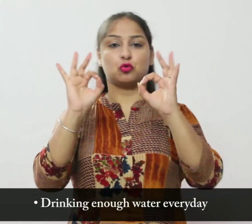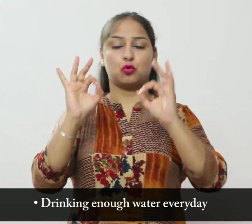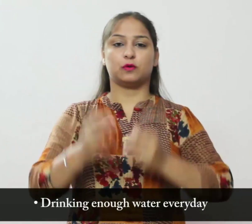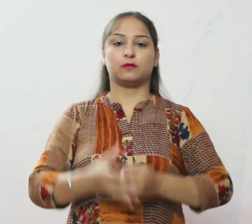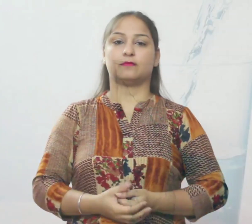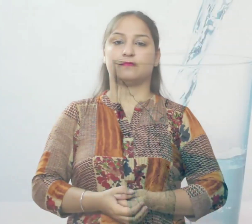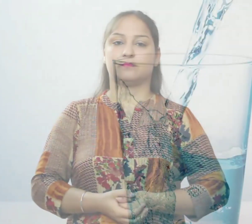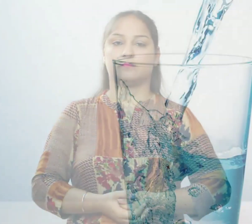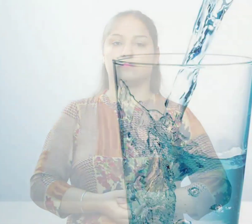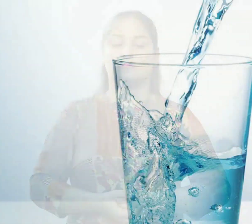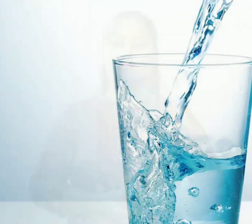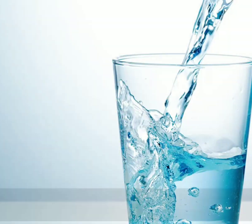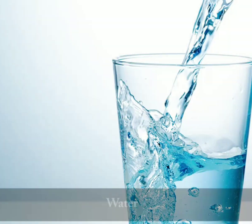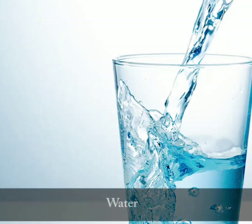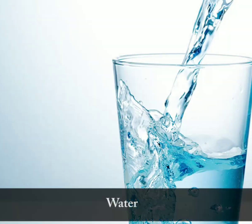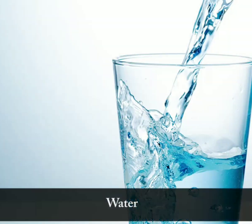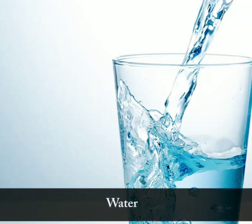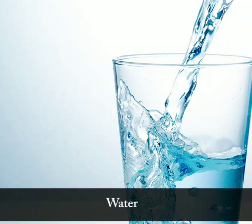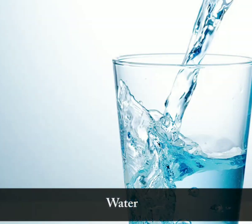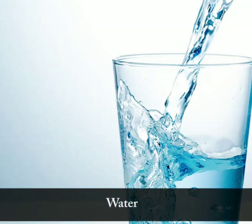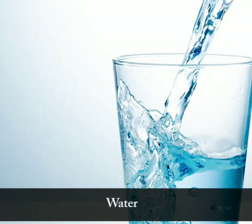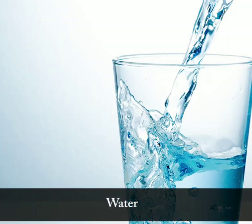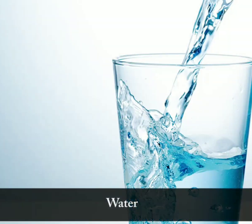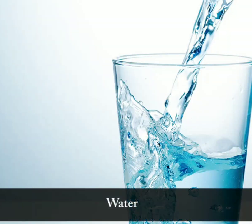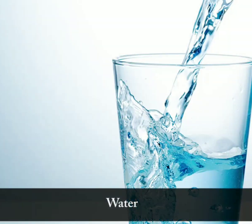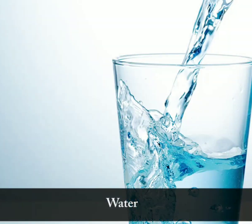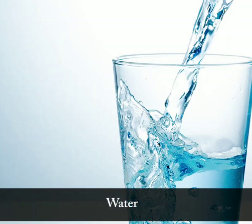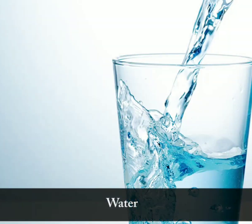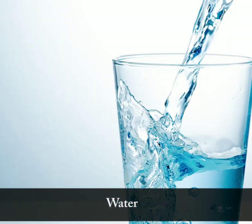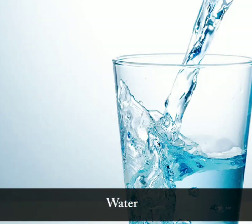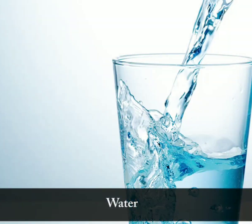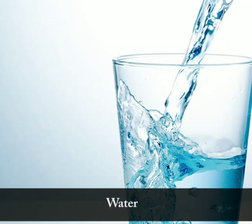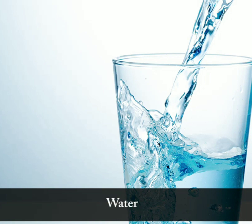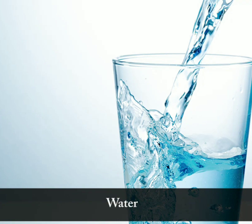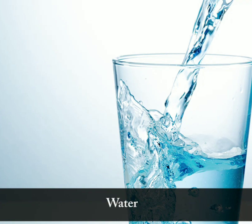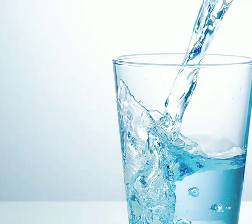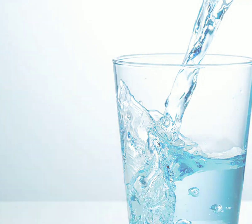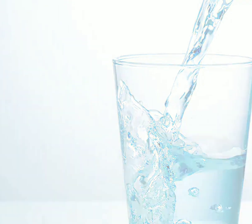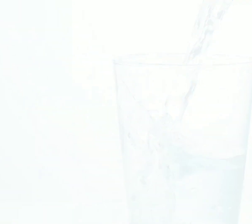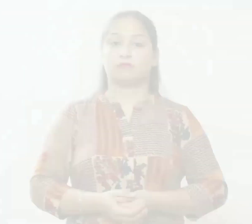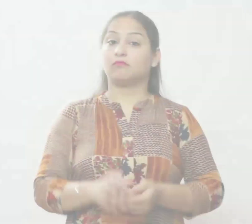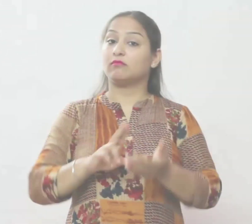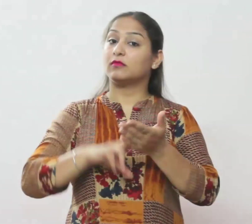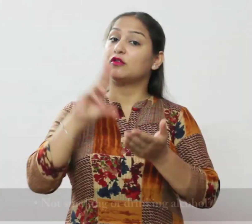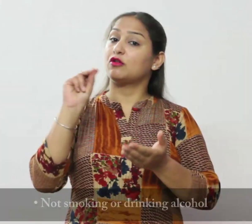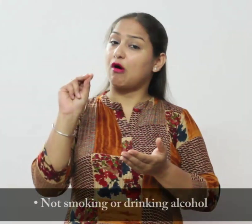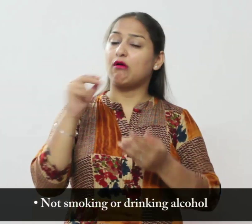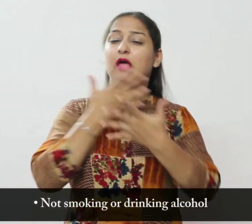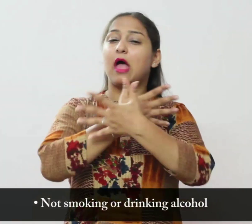परियाप्त पानी पीएं, पानी धूर्म पान या शराब नहीं पीना